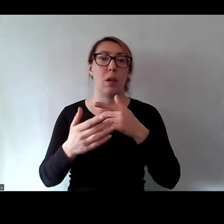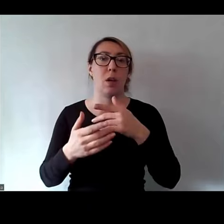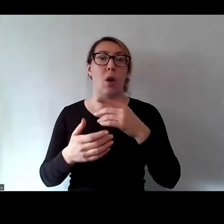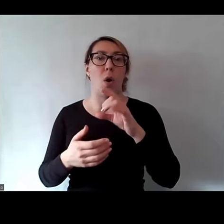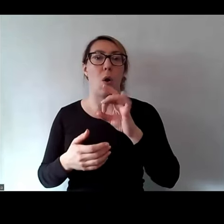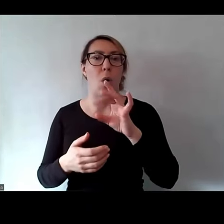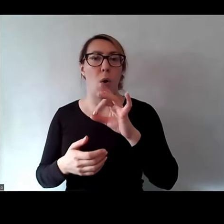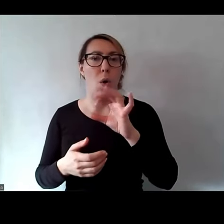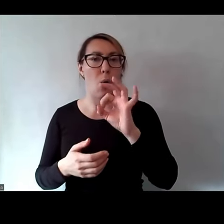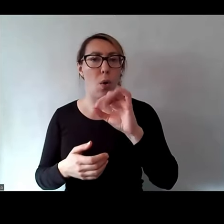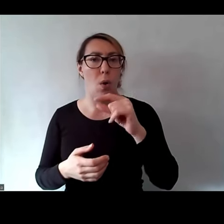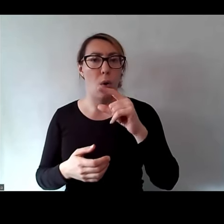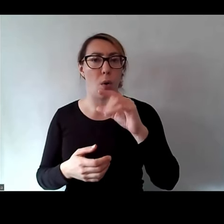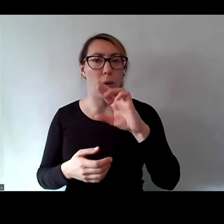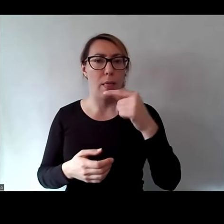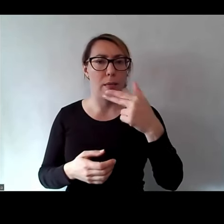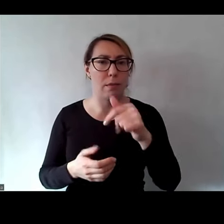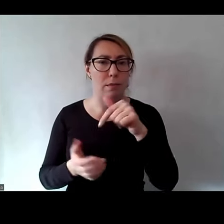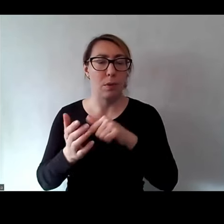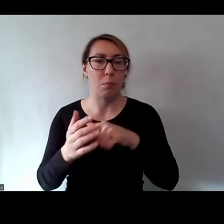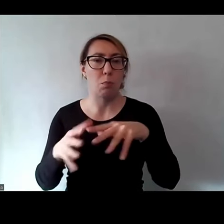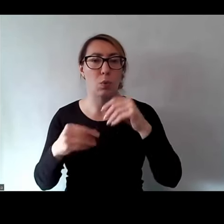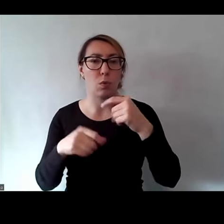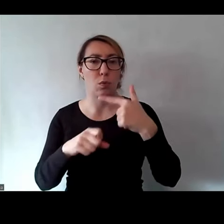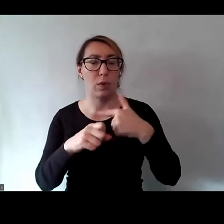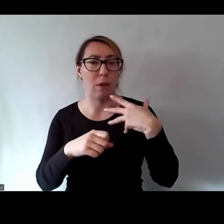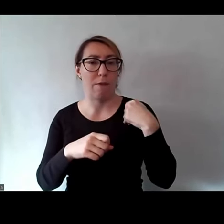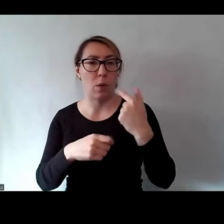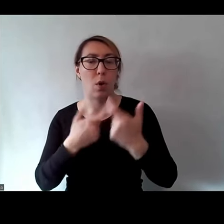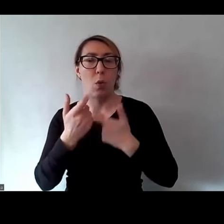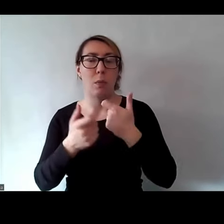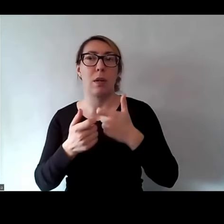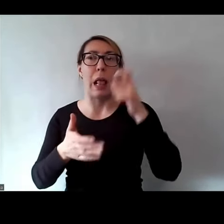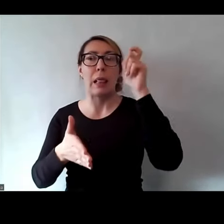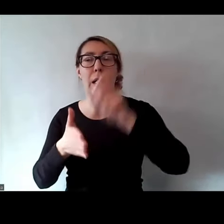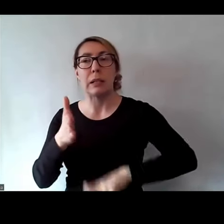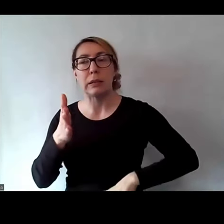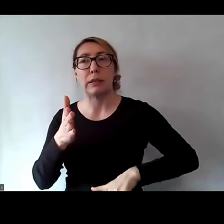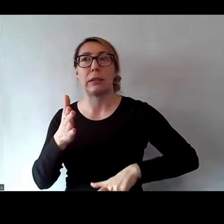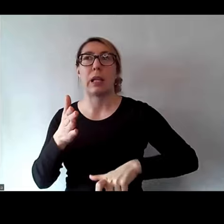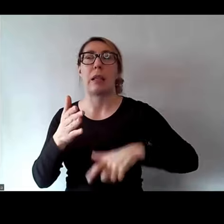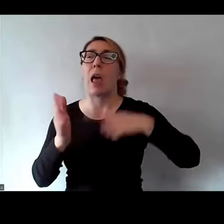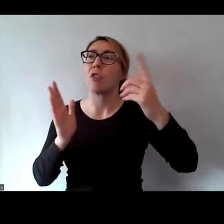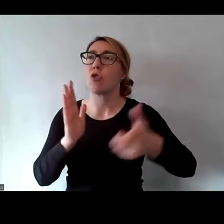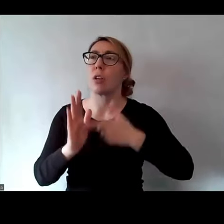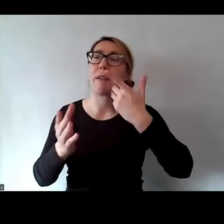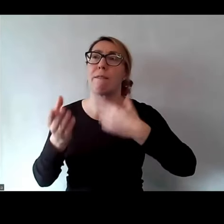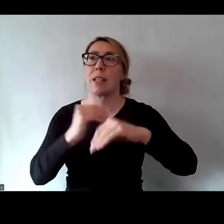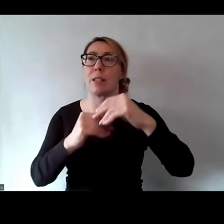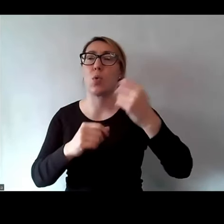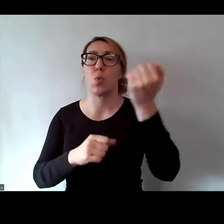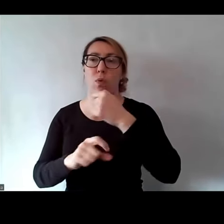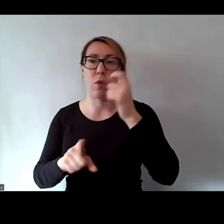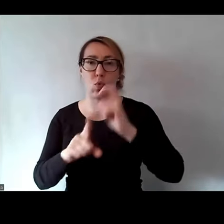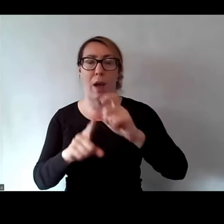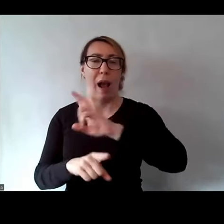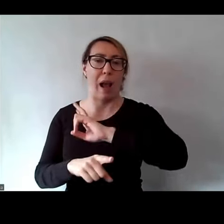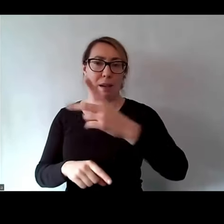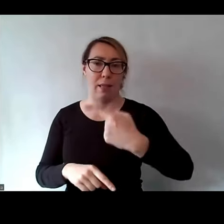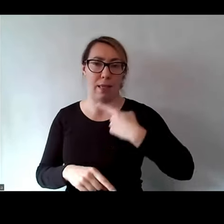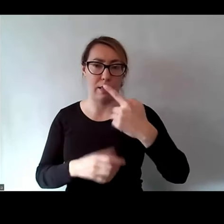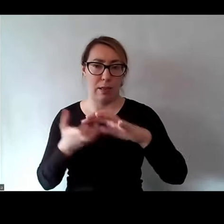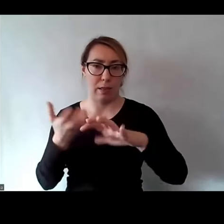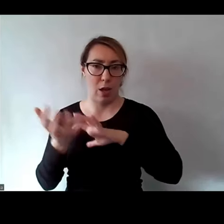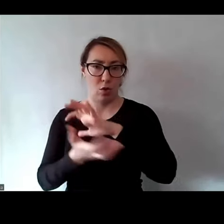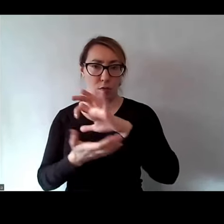taki człowiek, który na początku XX wieku opracował listę najczęściej wypowiadanych słów w każdym języku na świecie